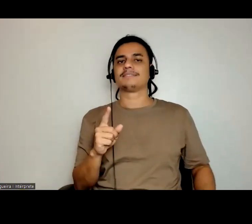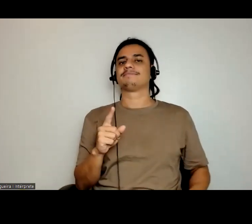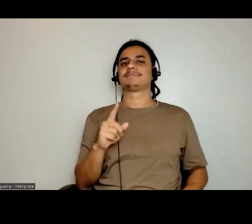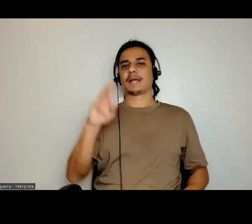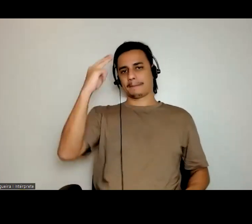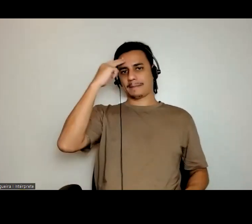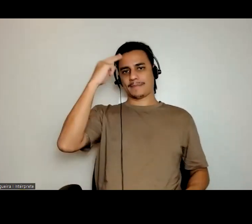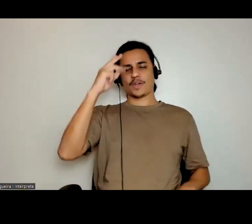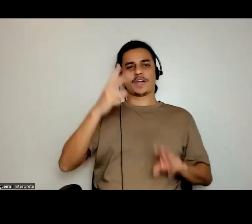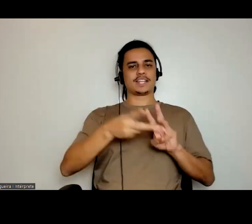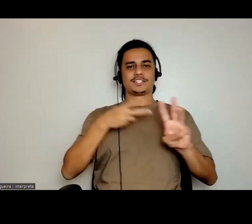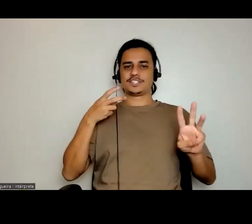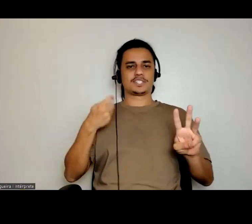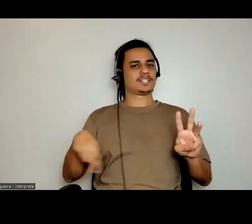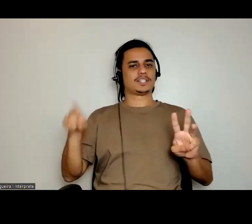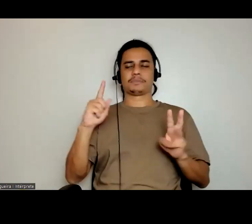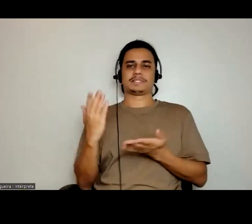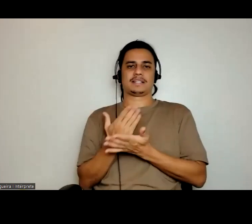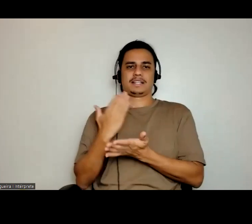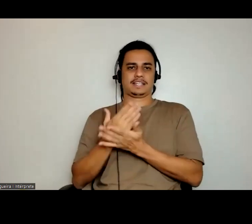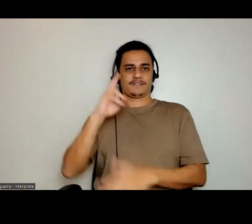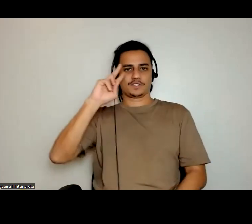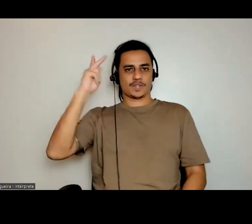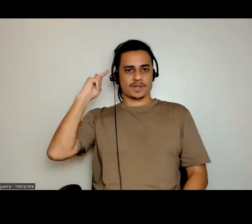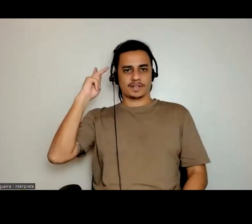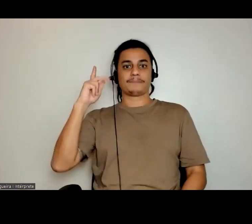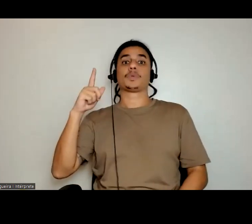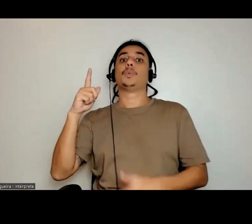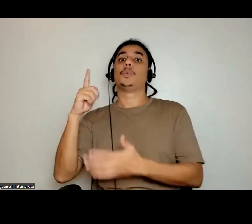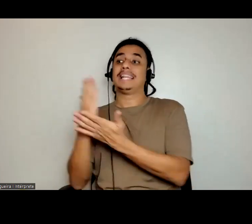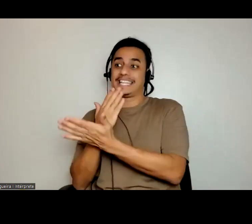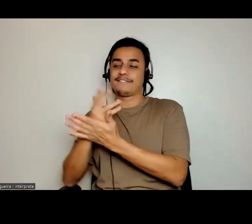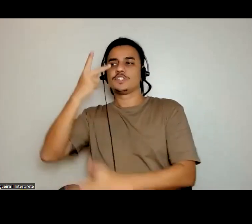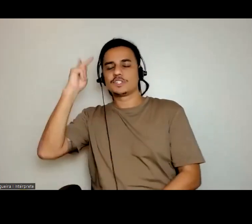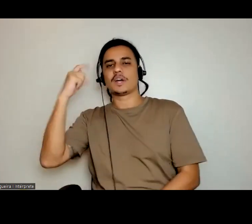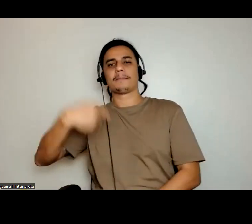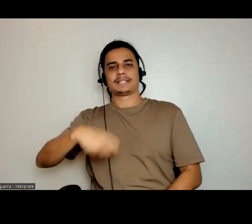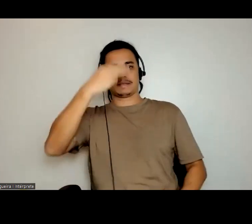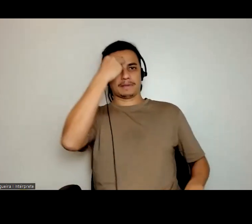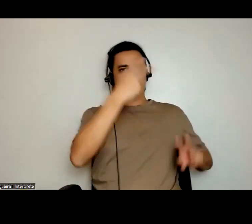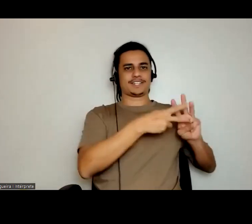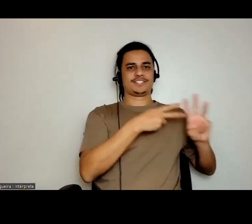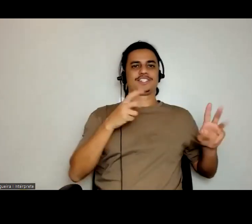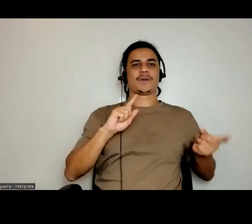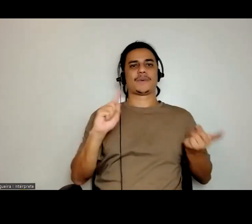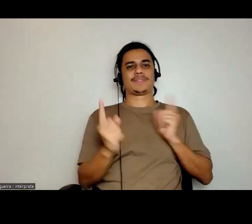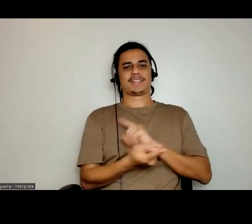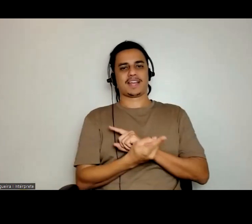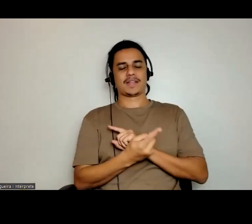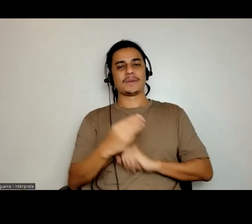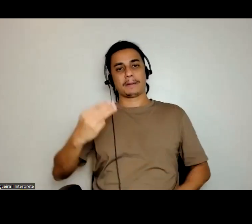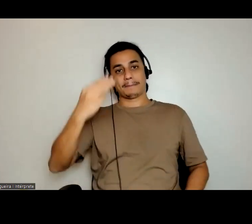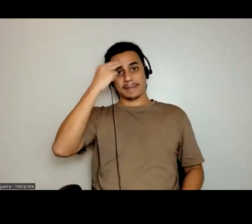indígena não precisa do livro de história. O livro de história precisa da memória indígena. É o contrário. A memória anterior